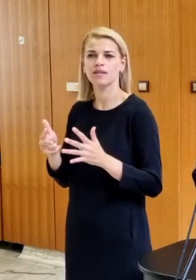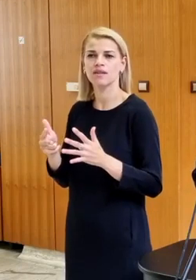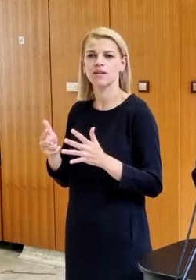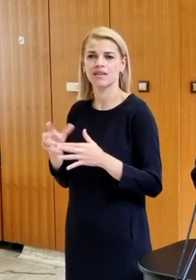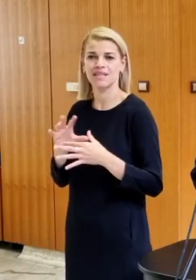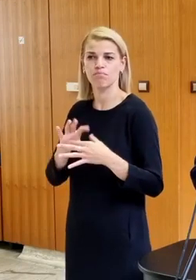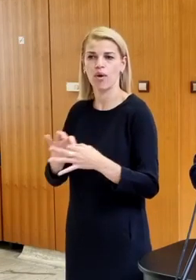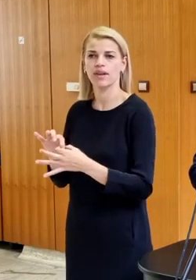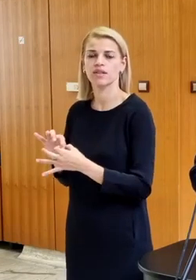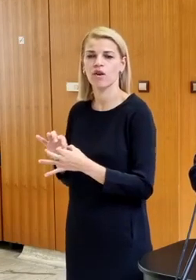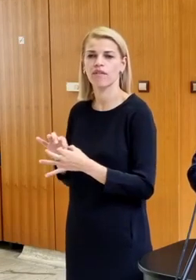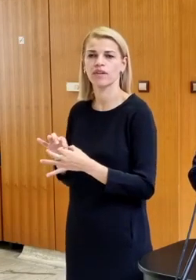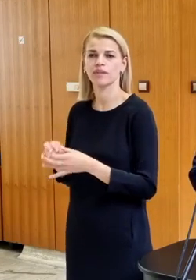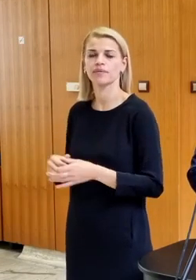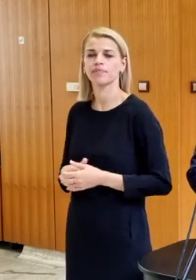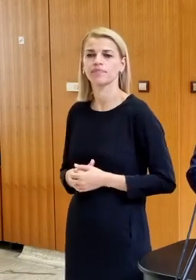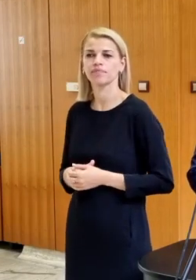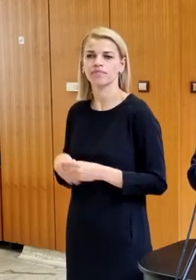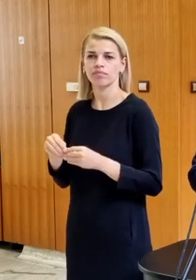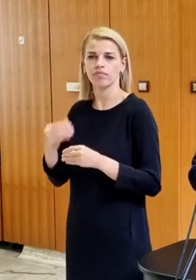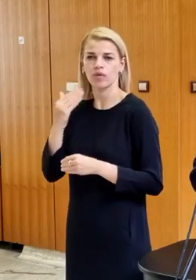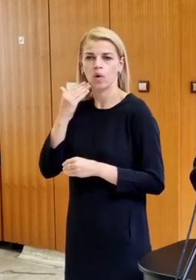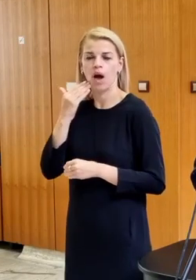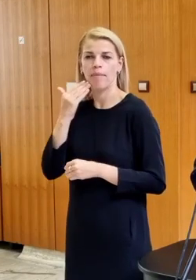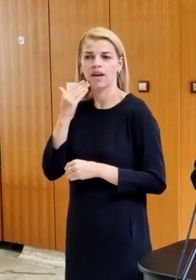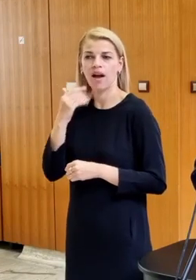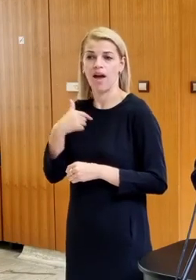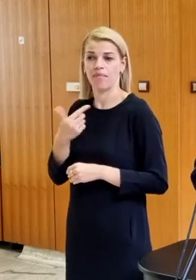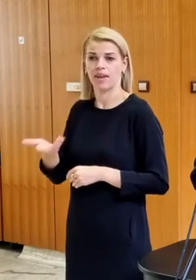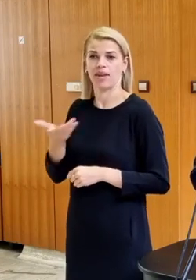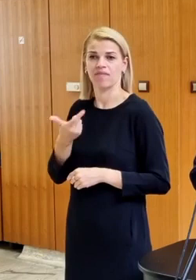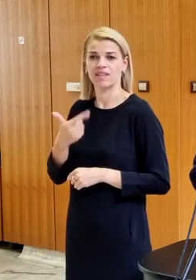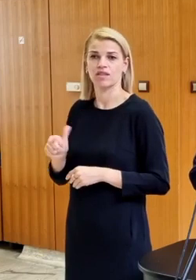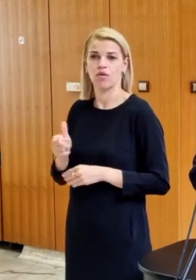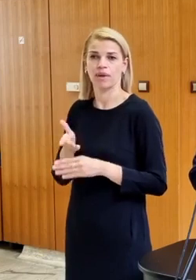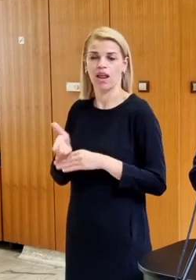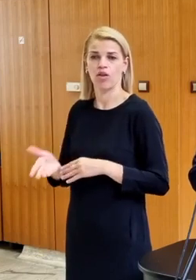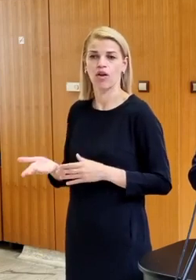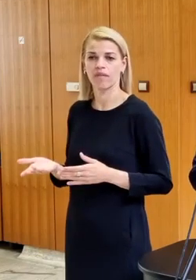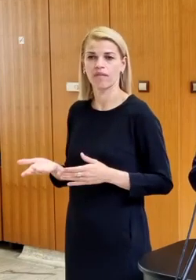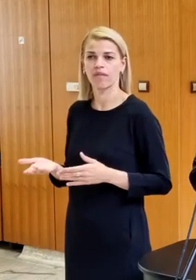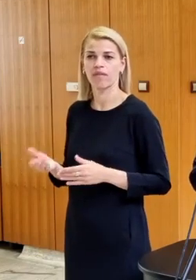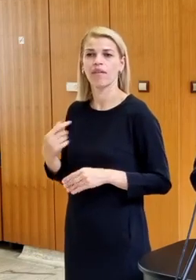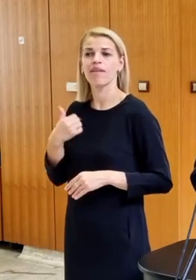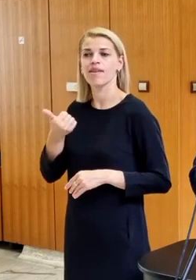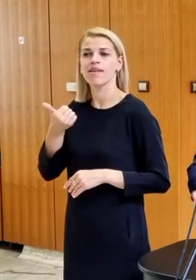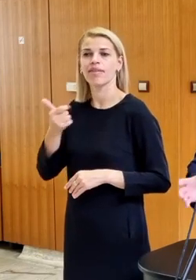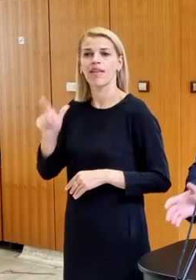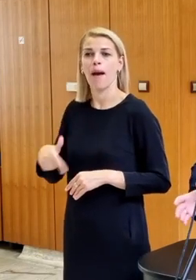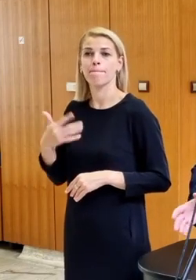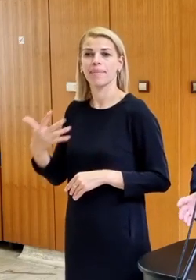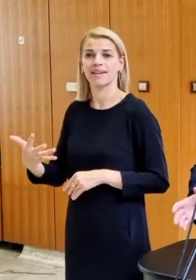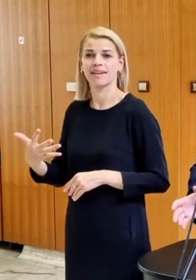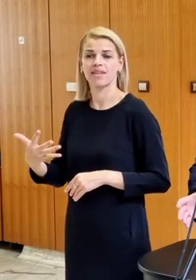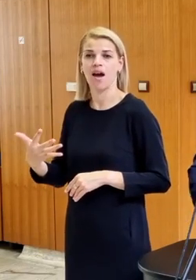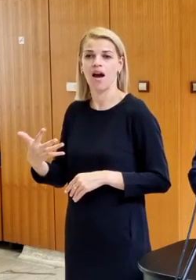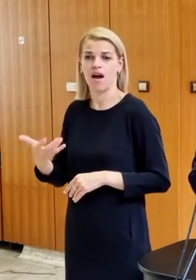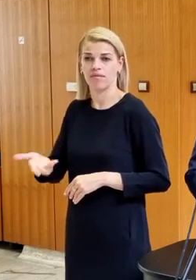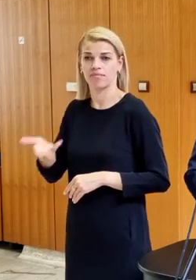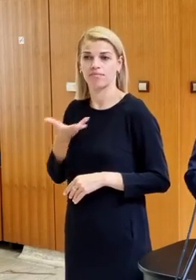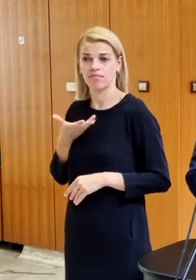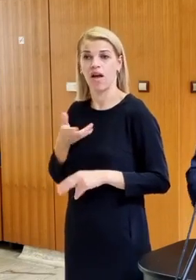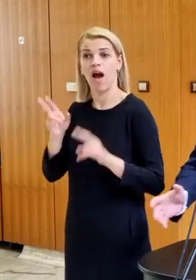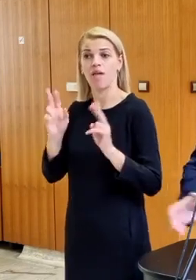to číslo, spojencov USA, a my sme z dostali 200 miliónov. Čiže my dostali jednu petinu, napriek tomu, že bolo 18 krajín,